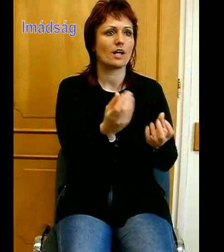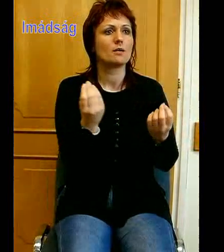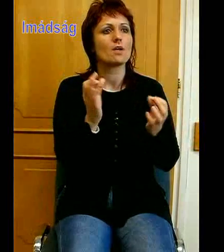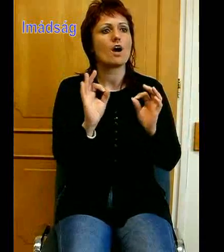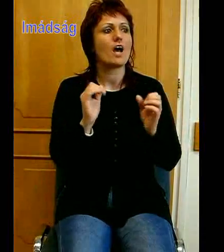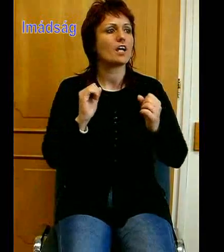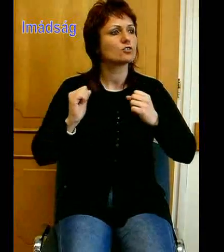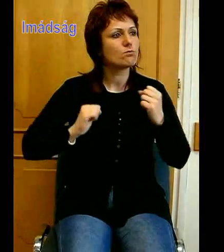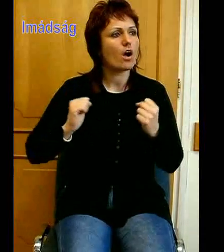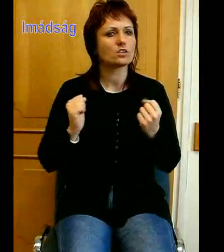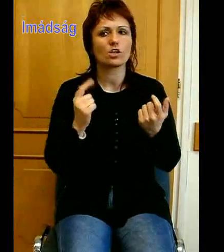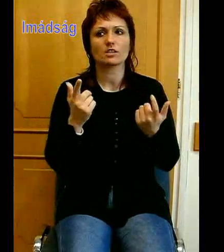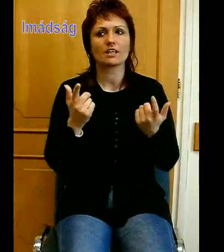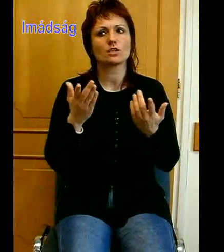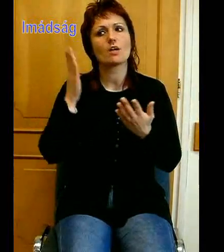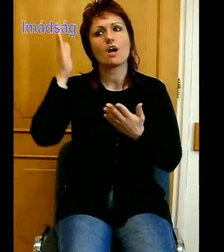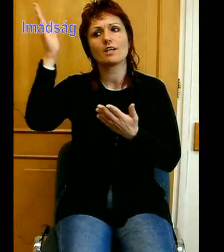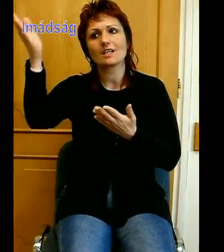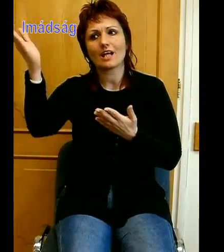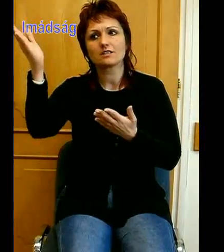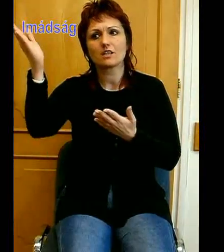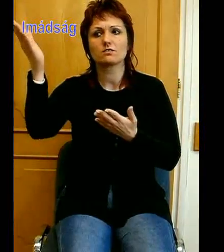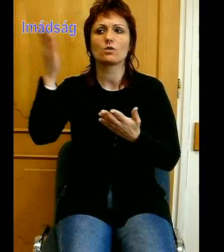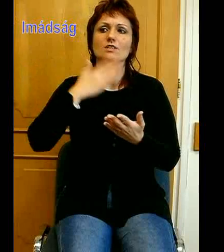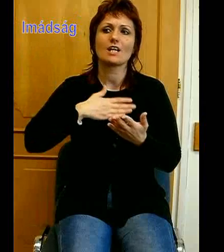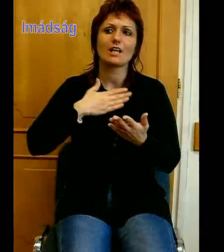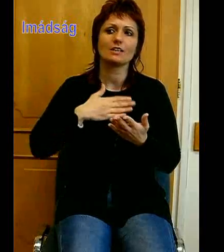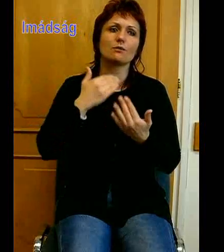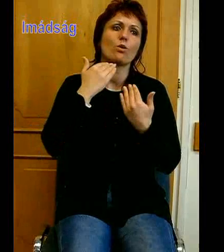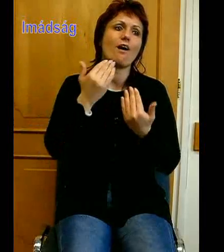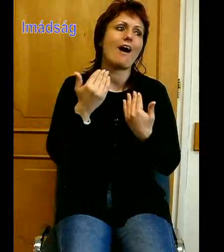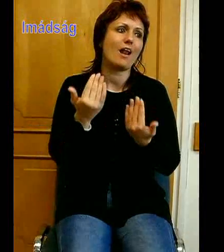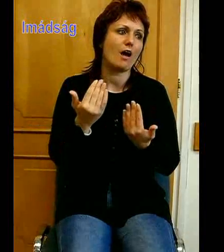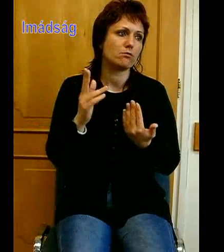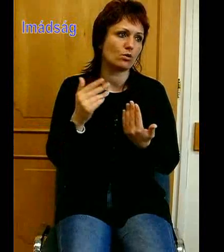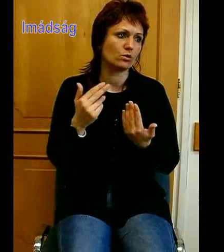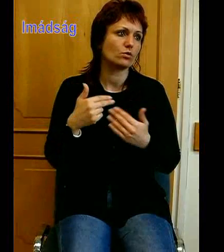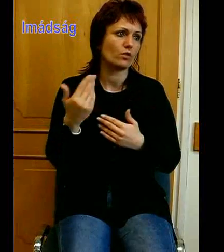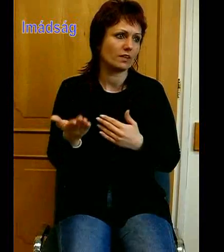szeretetből és hálából következik. Megváltjuk előtted sok önzésünket,